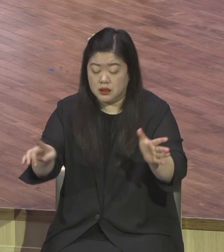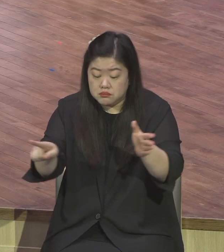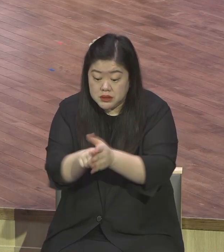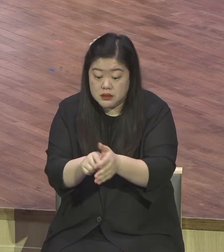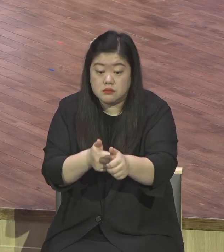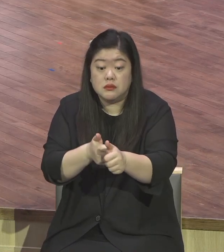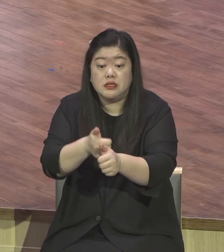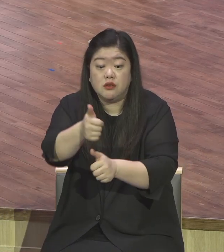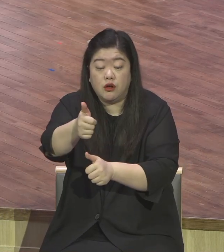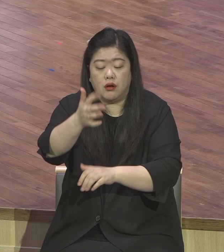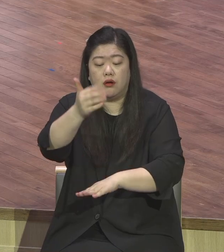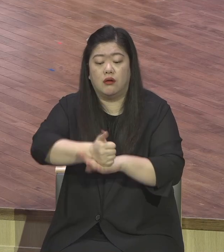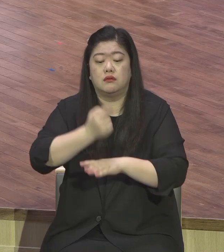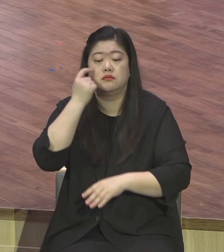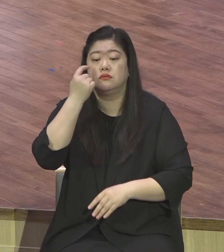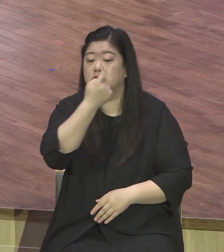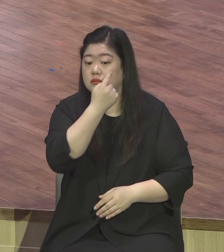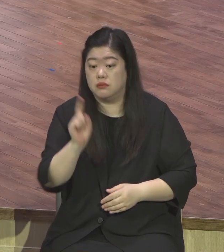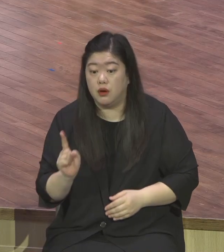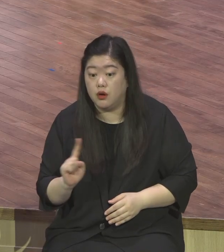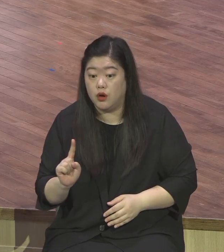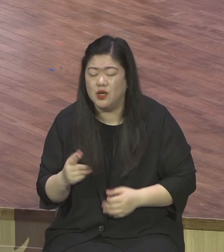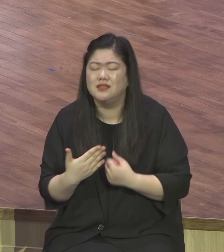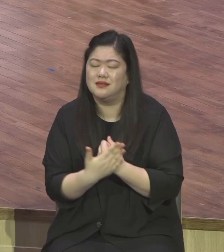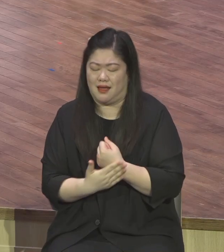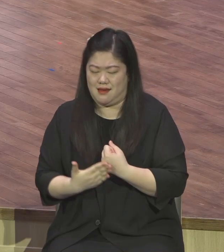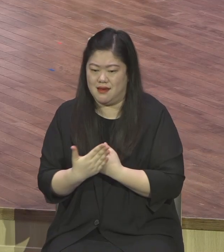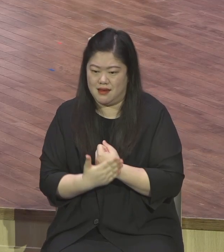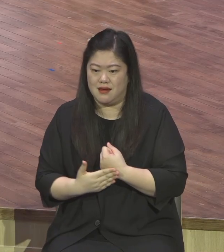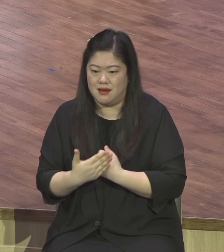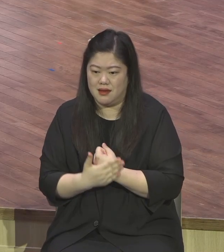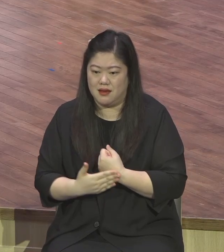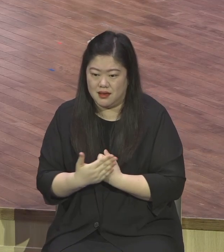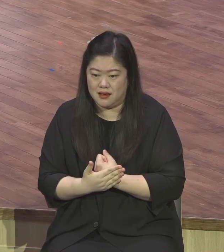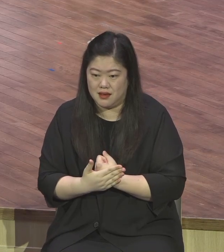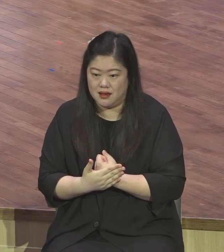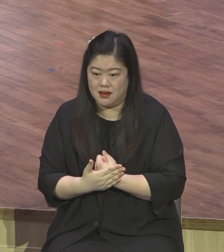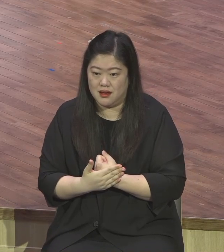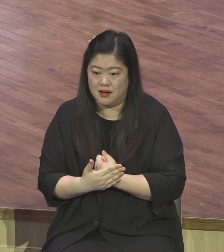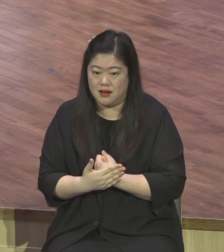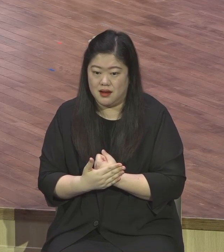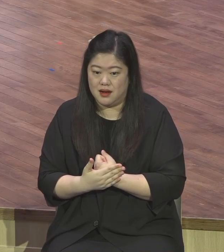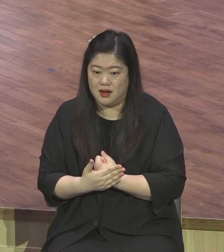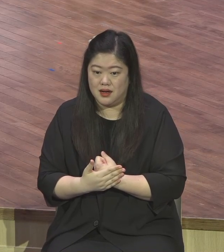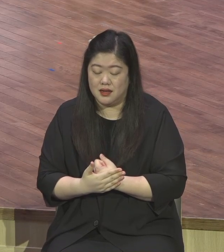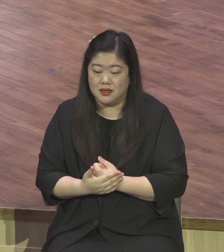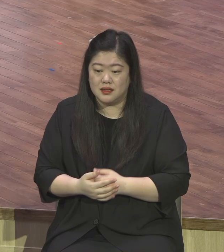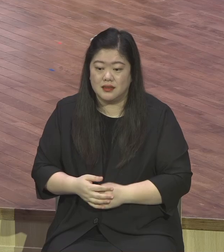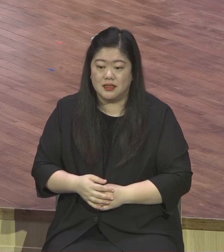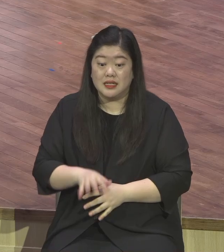은혜였습니다 라고 고백하죠 하나님 앞에 믿음을 안에서 한 사람은 은혜라는 용어도 쓰지 않습니다